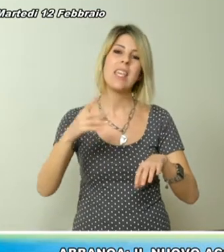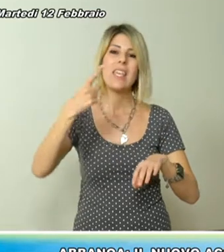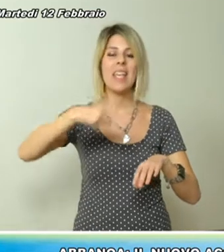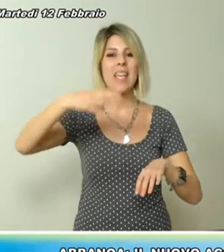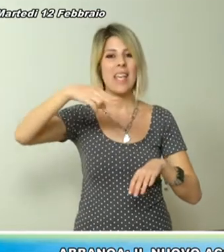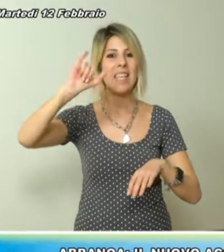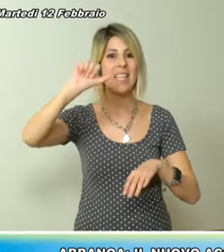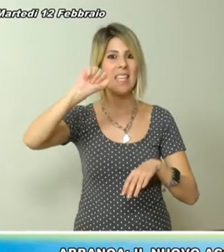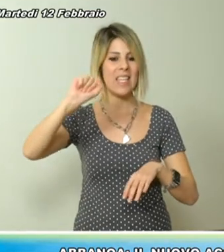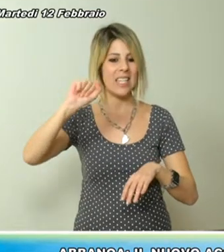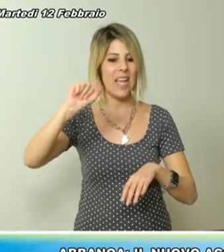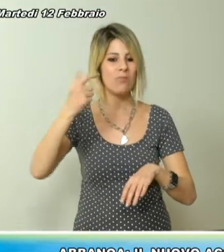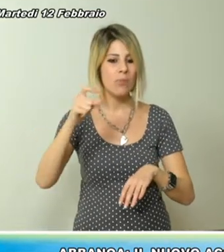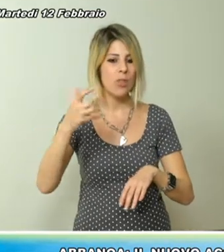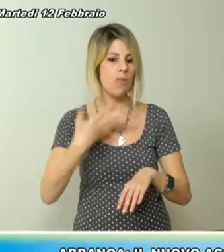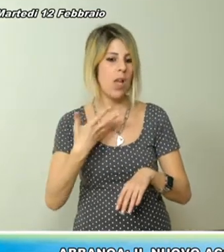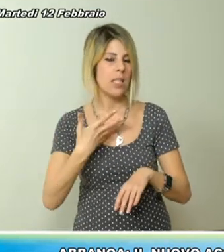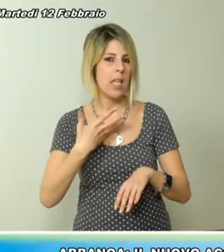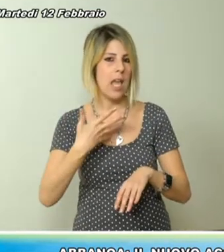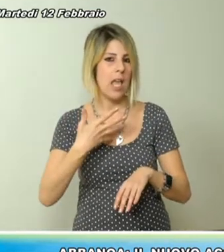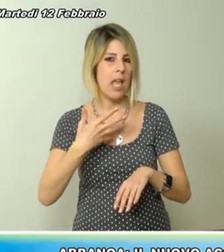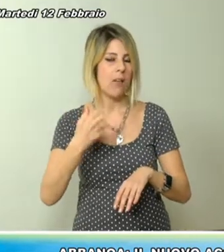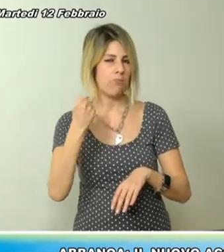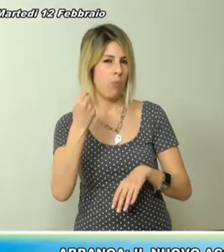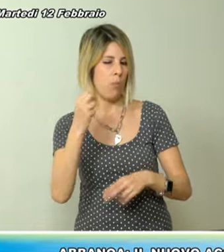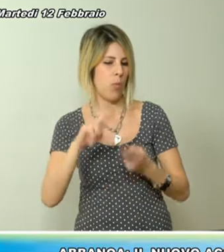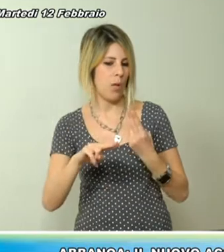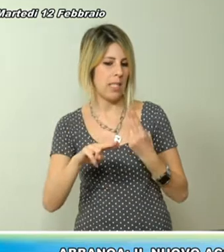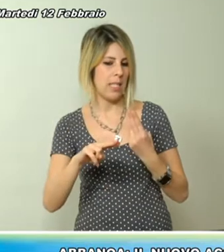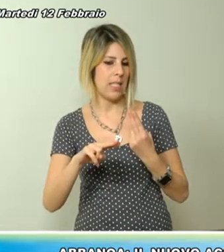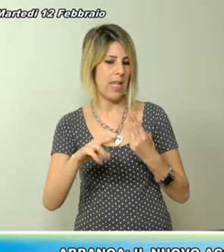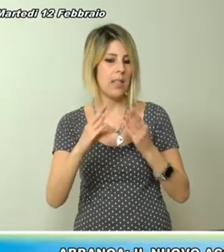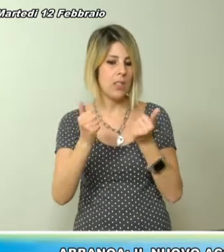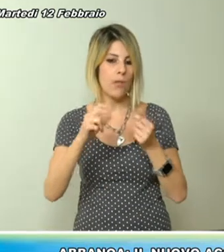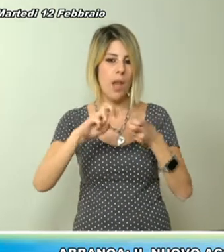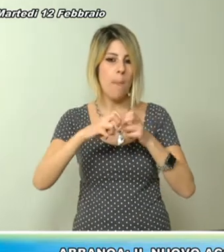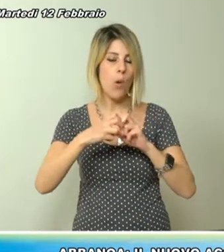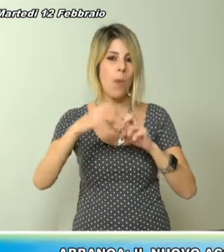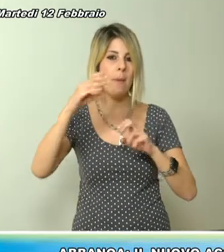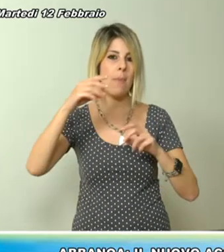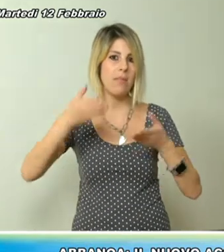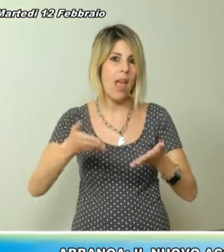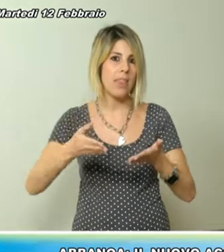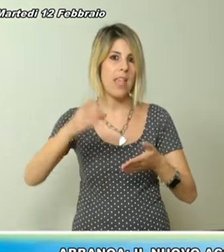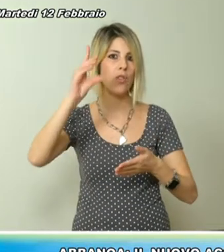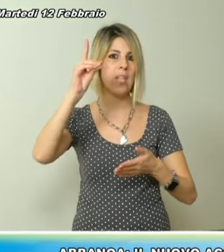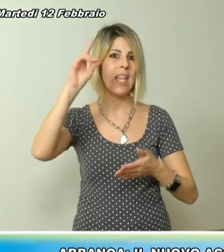dispersione che varia tra il 35% e il 40%.